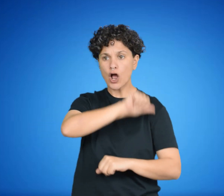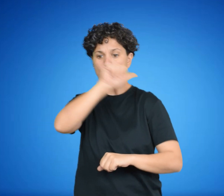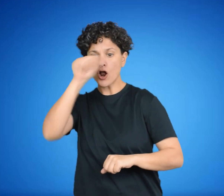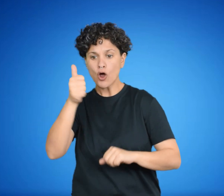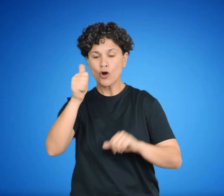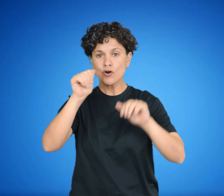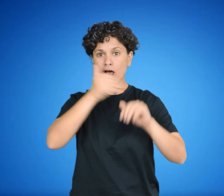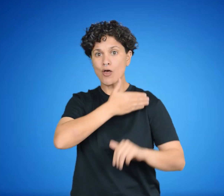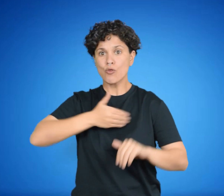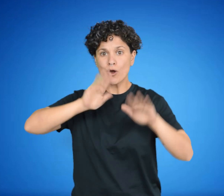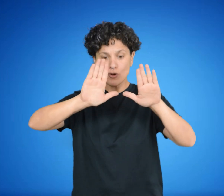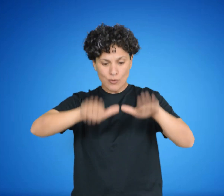control de los medios de producción.